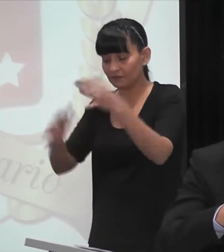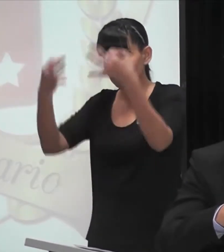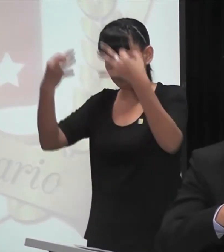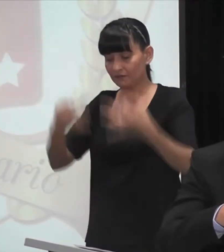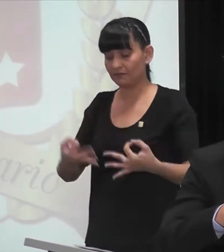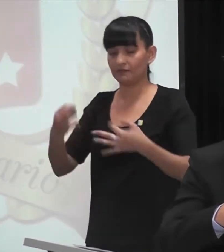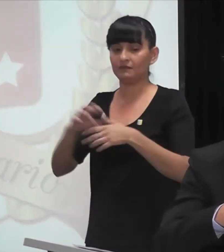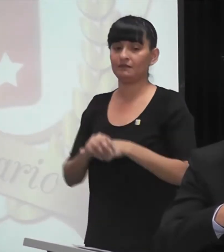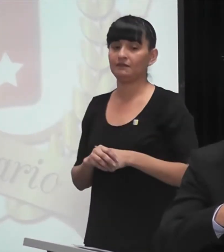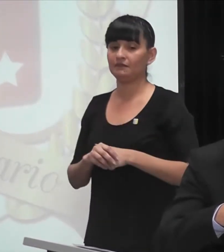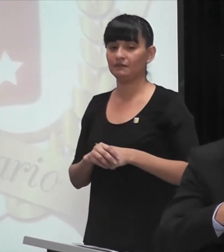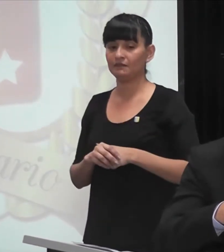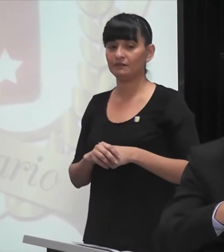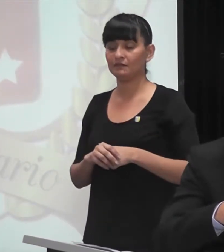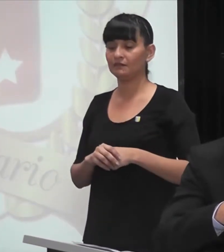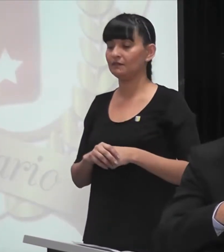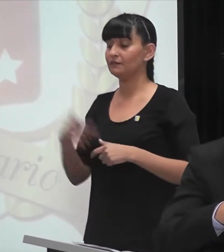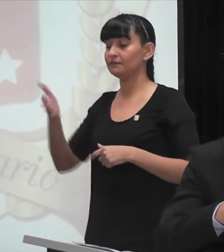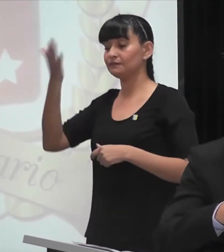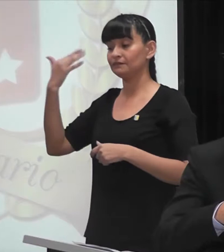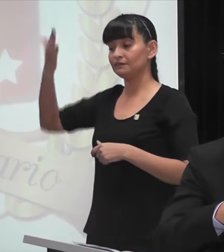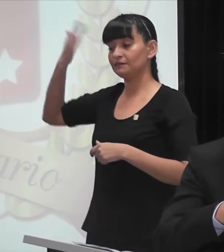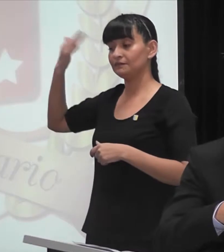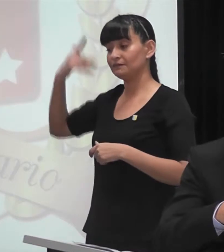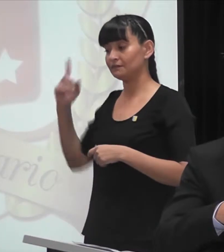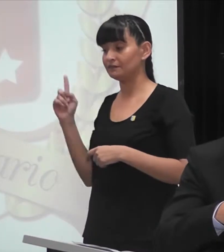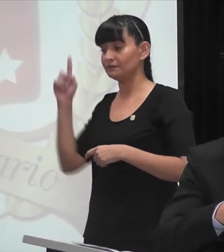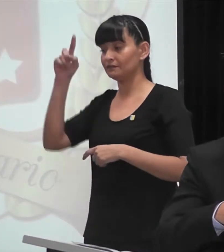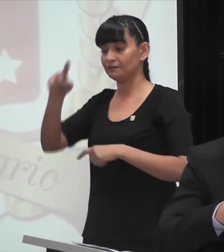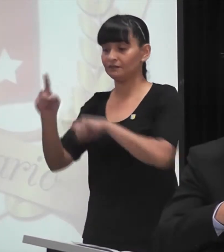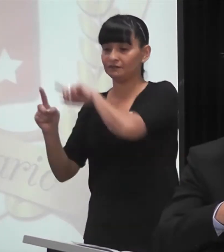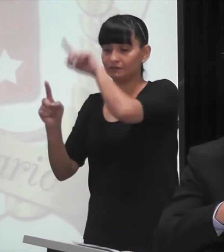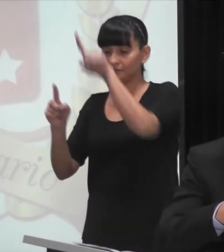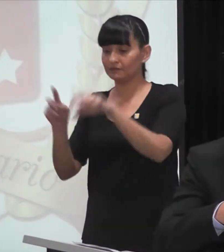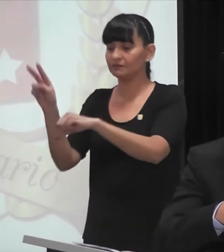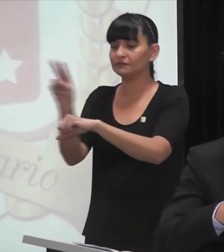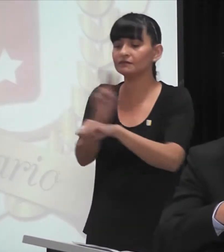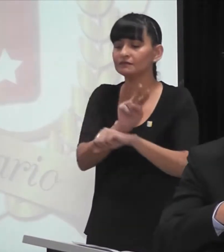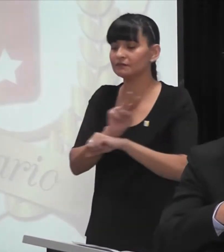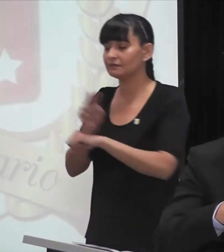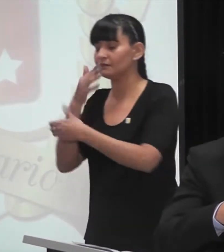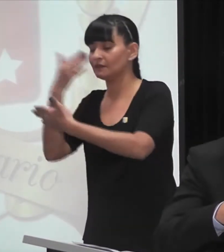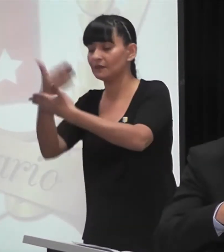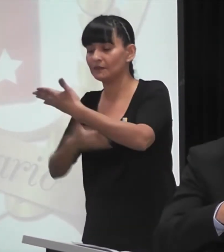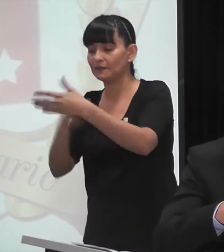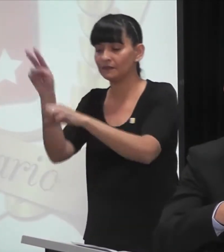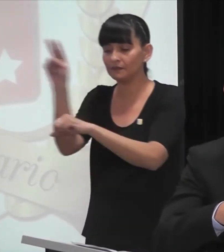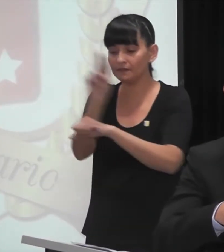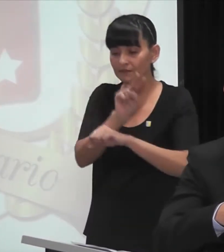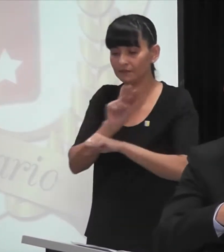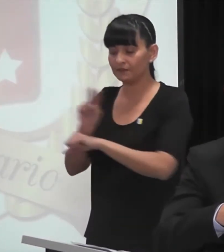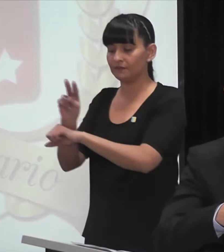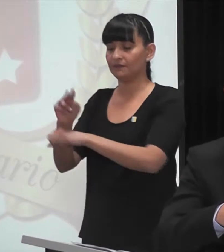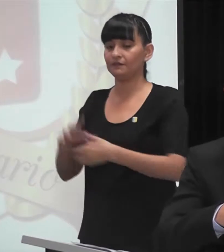pelea. Eran inspecciones muy, pero muy exigentes. Para